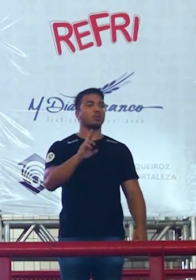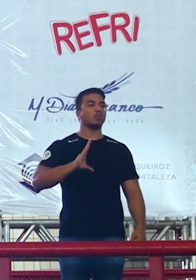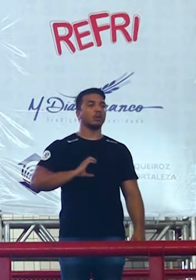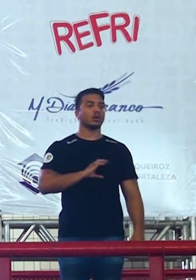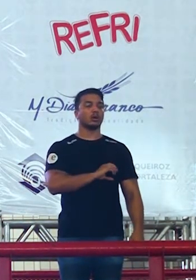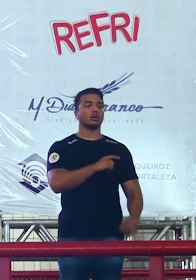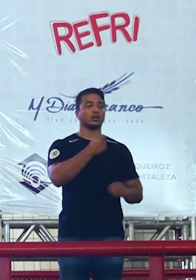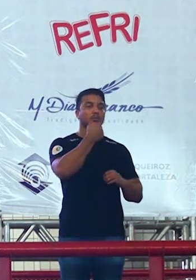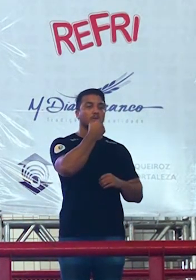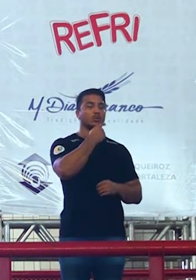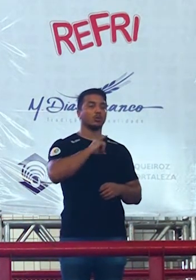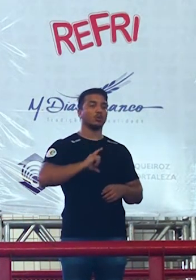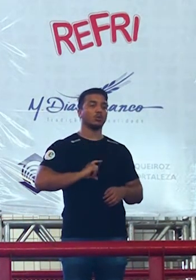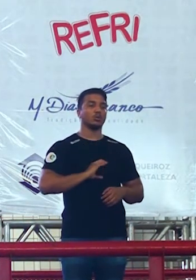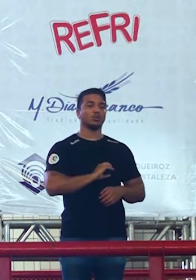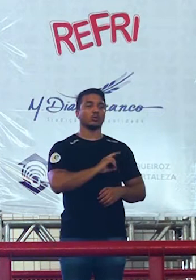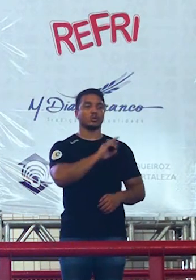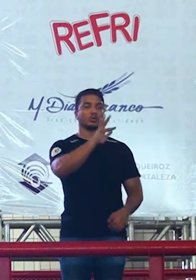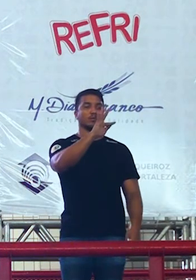do câncer?